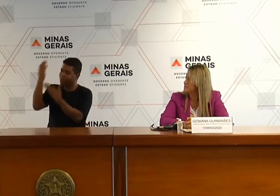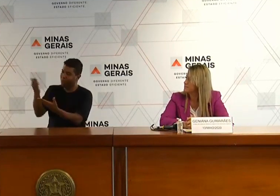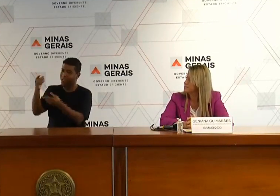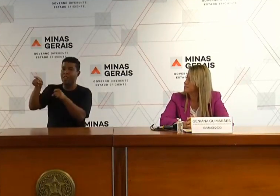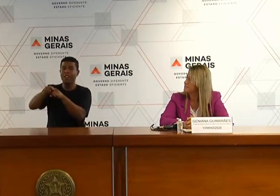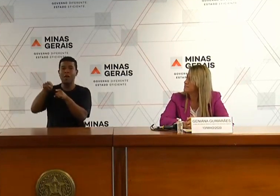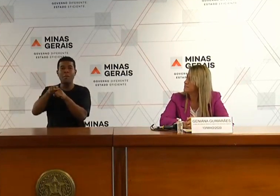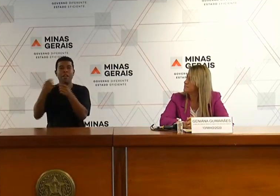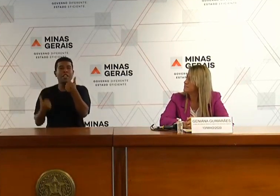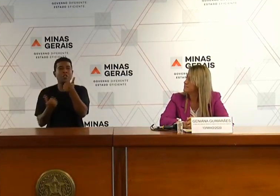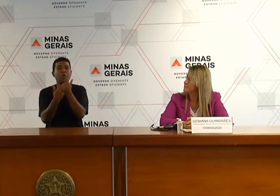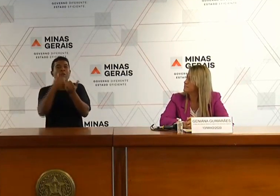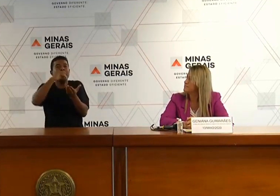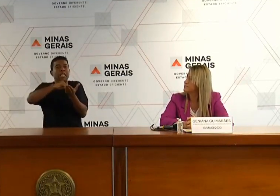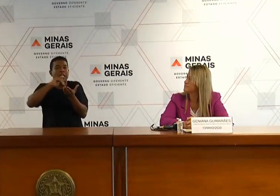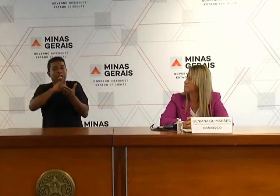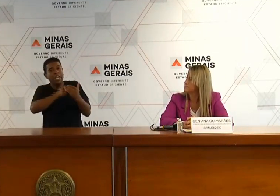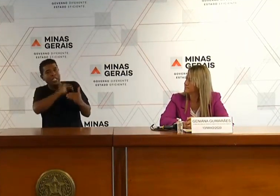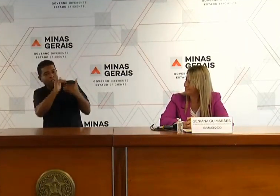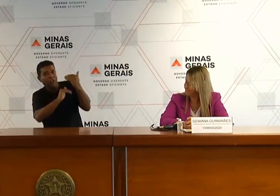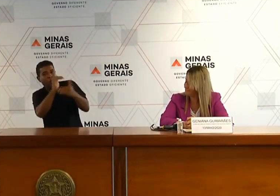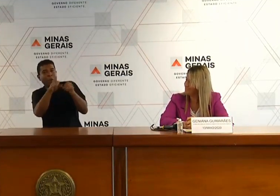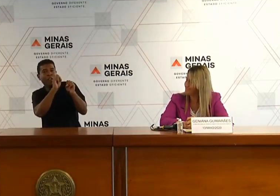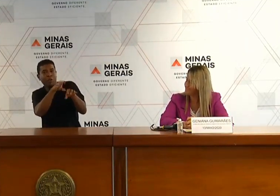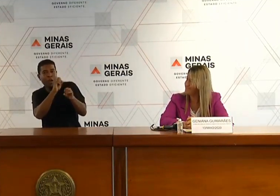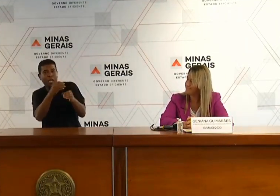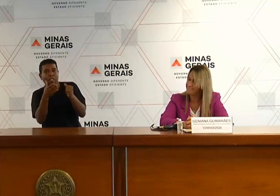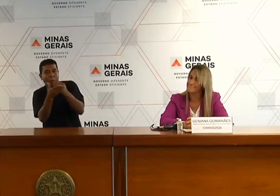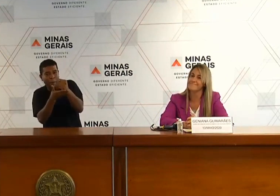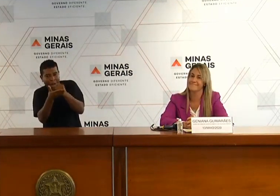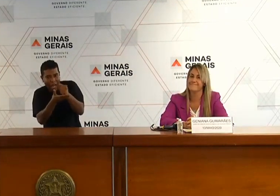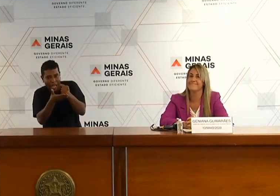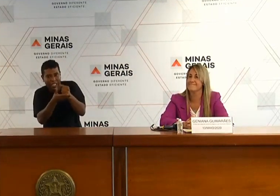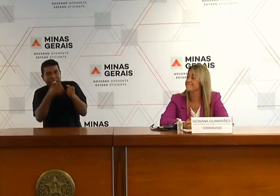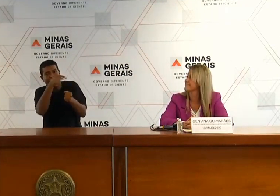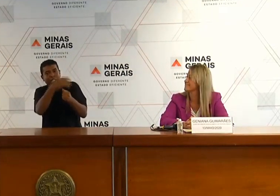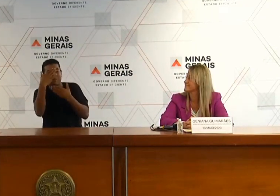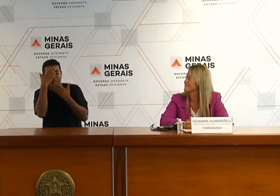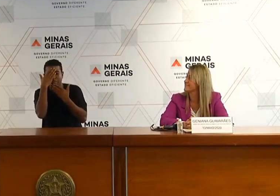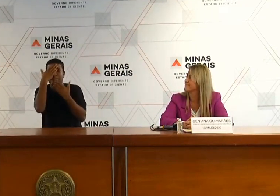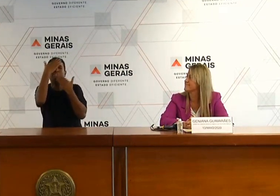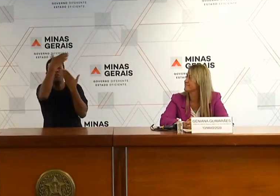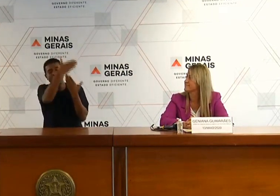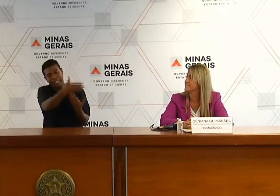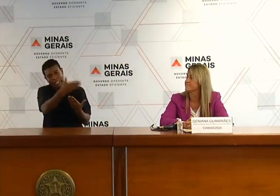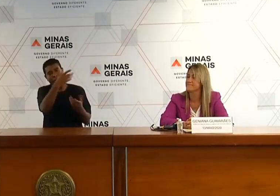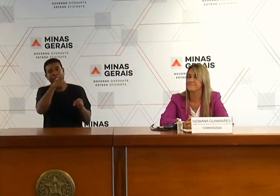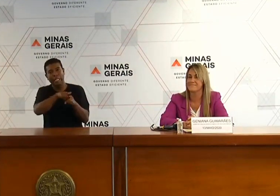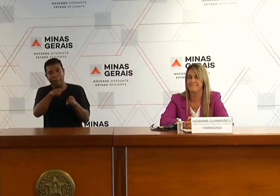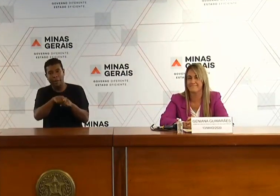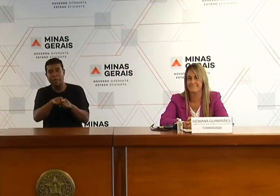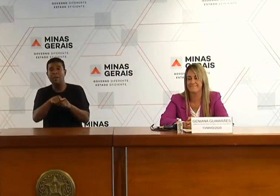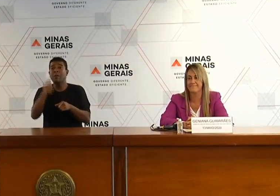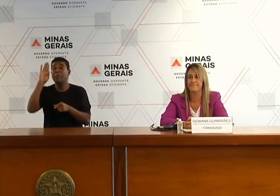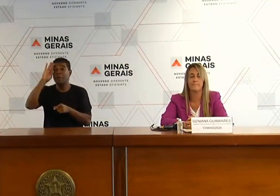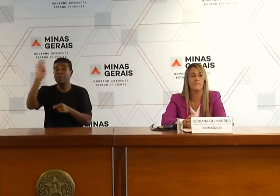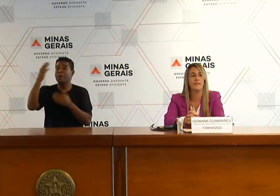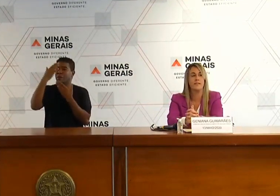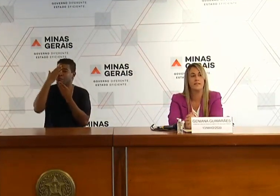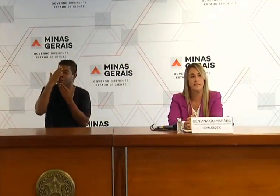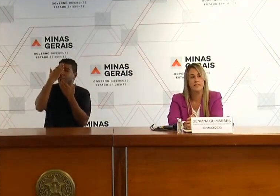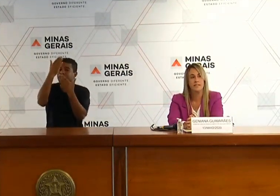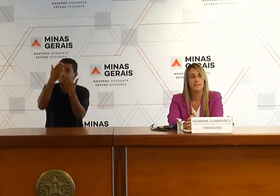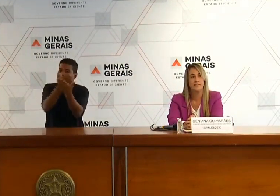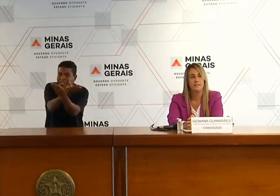Subsecretária de Desenvolvimento da Educação Básica, Geniana Guimarães Faria. Nosso agradecimento especial a